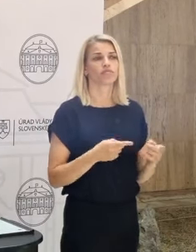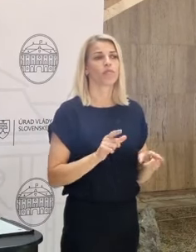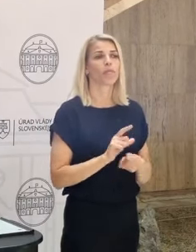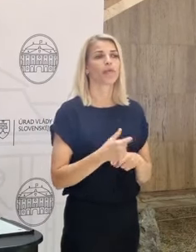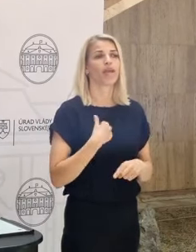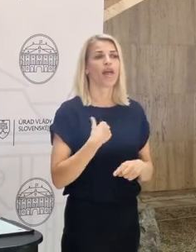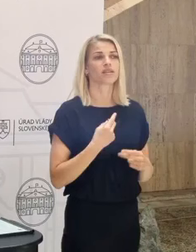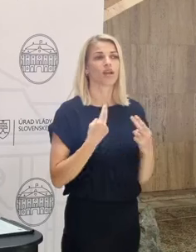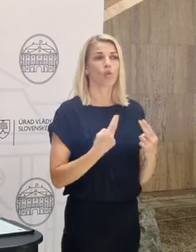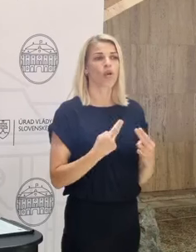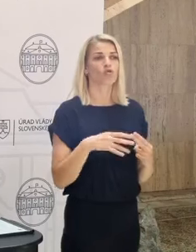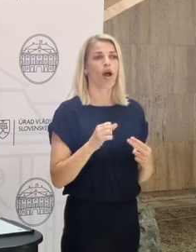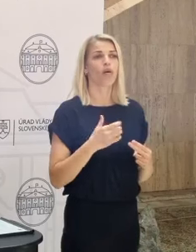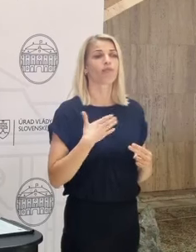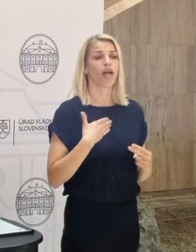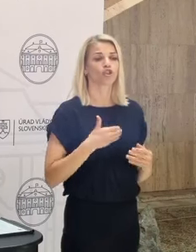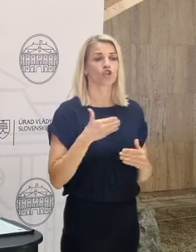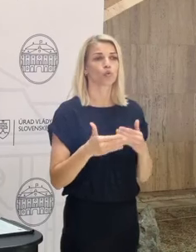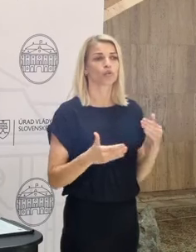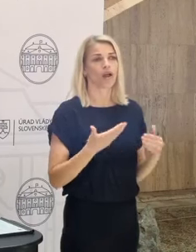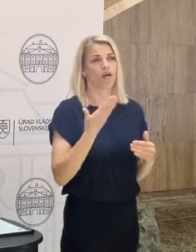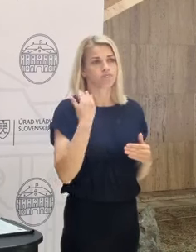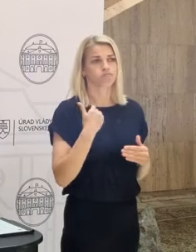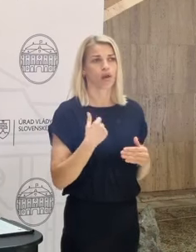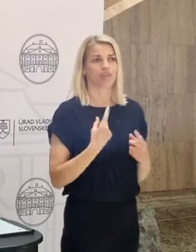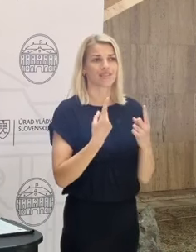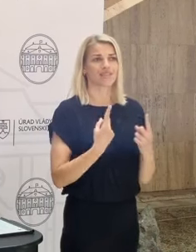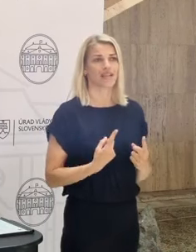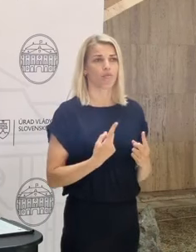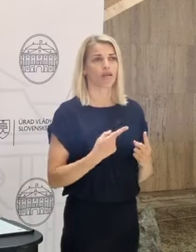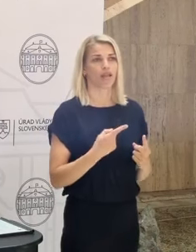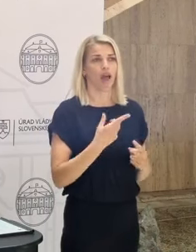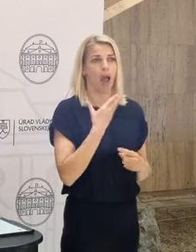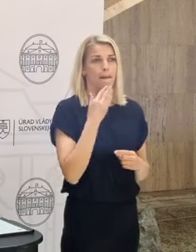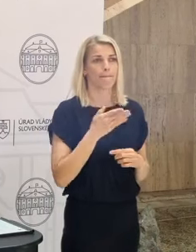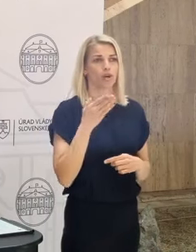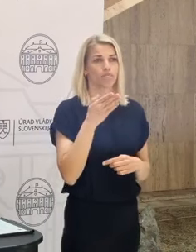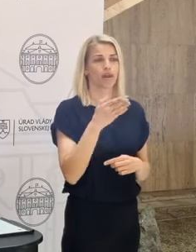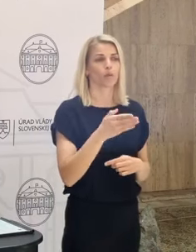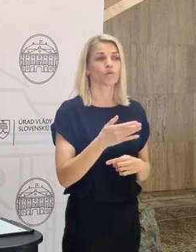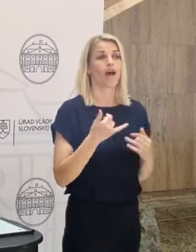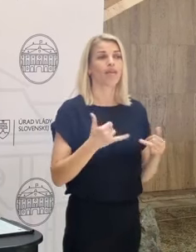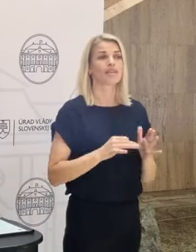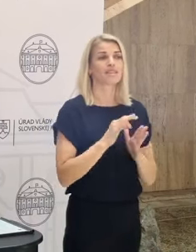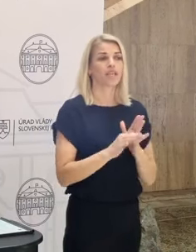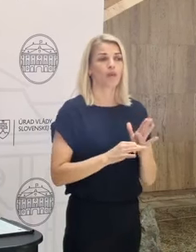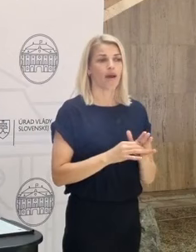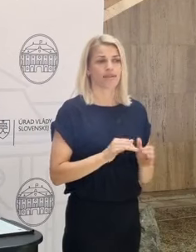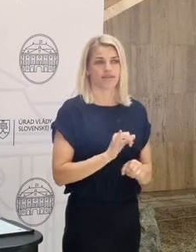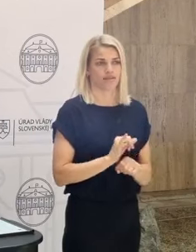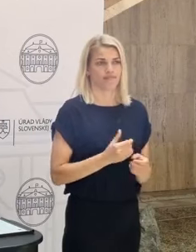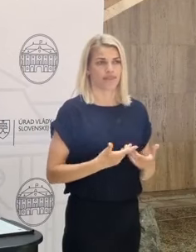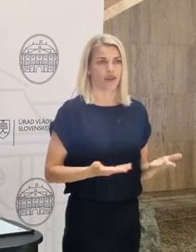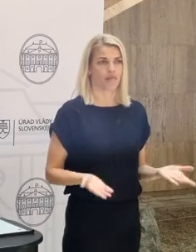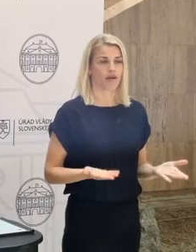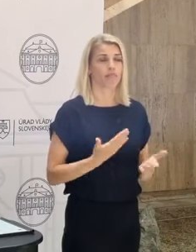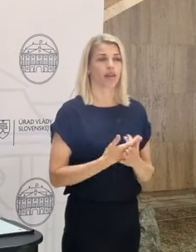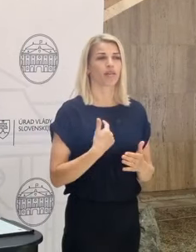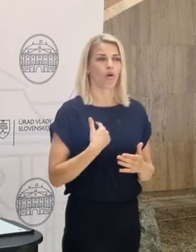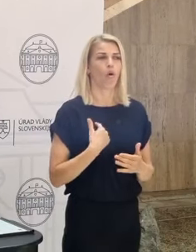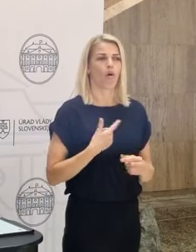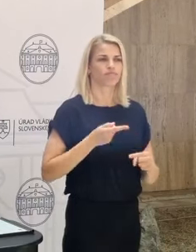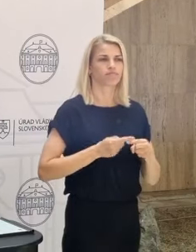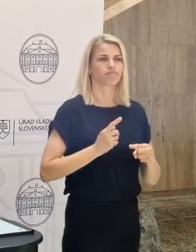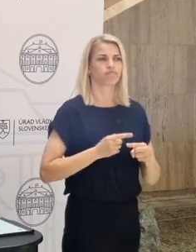nás je kľúčové, aby všetci naši susedia boli stabilní a prosperujúci. A dnes tá situácia tu nie je. Preto sa tak intenzívne